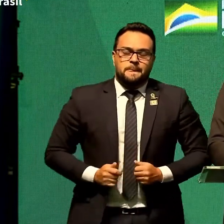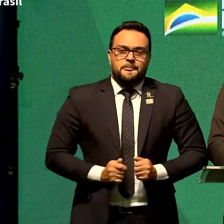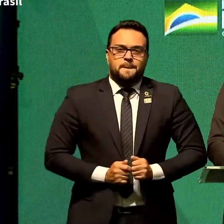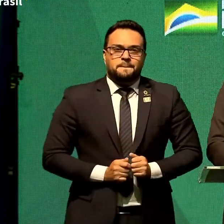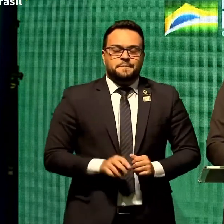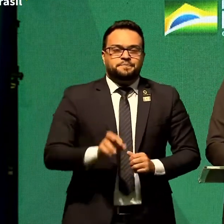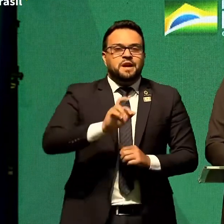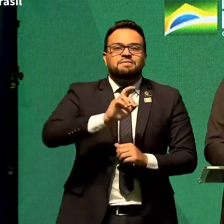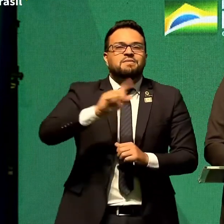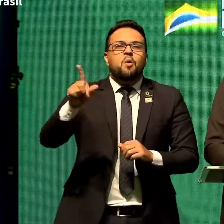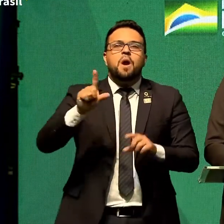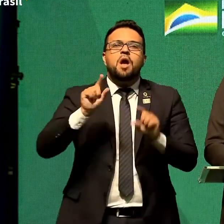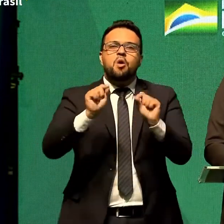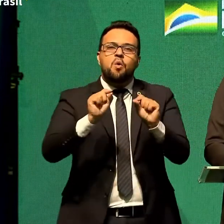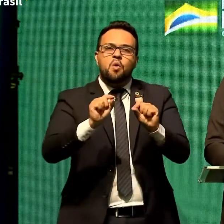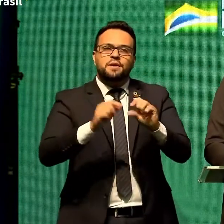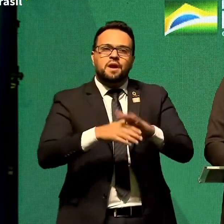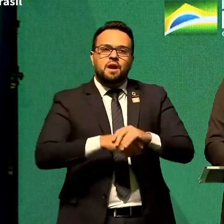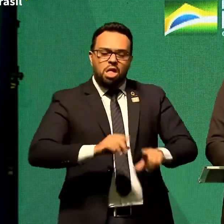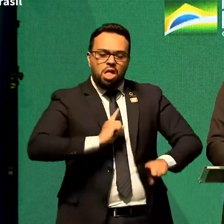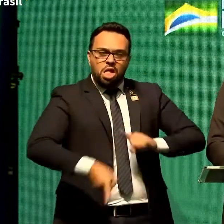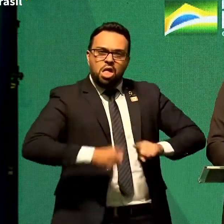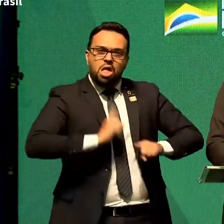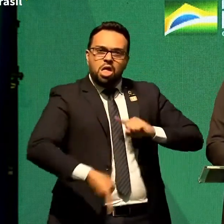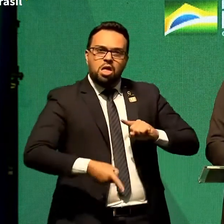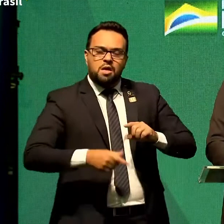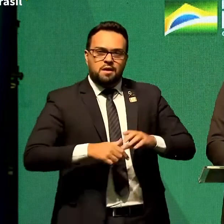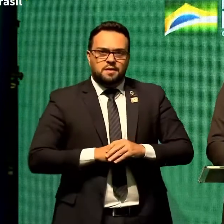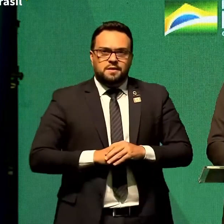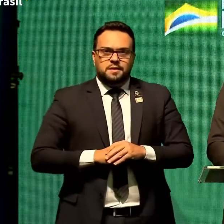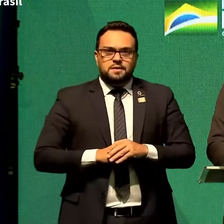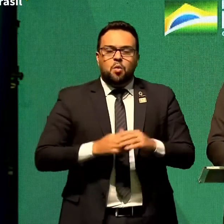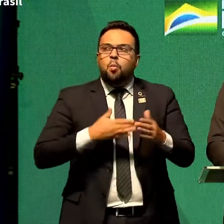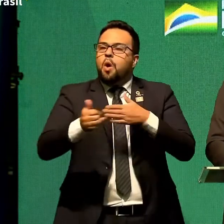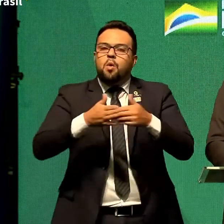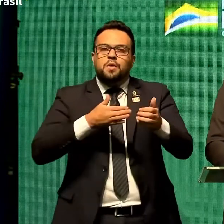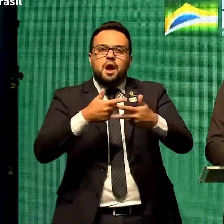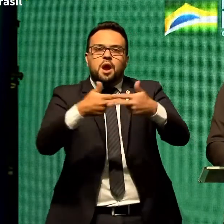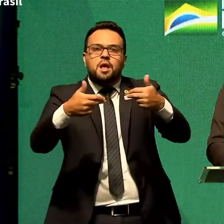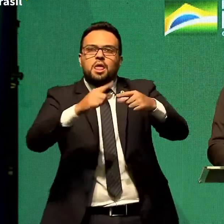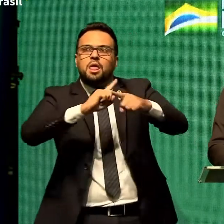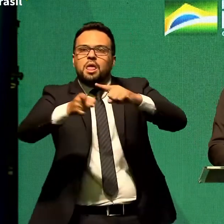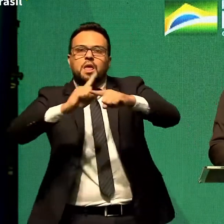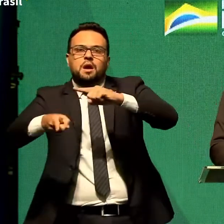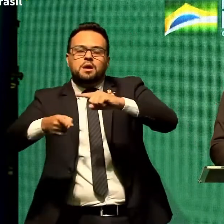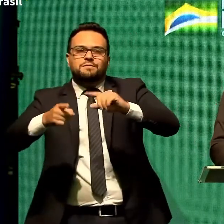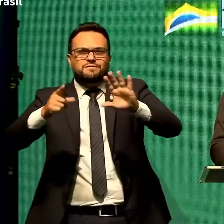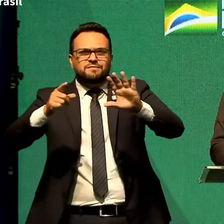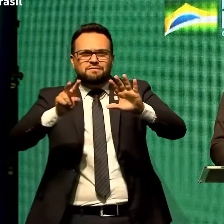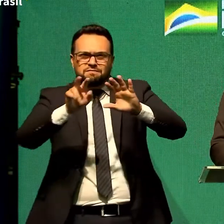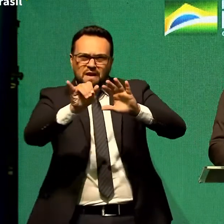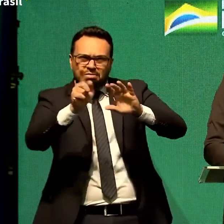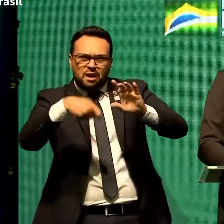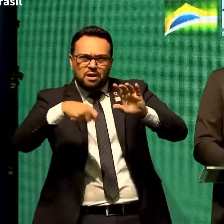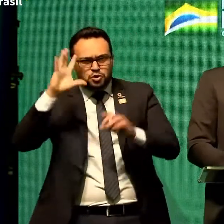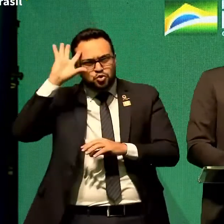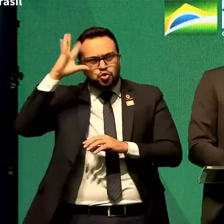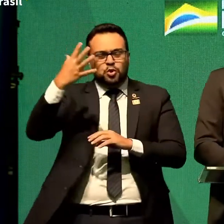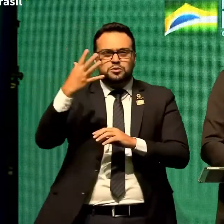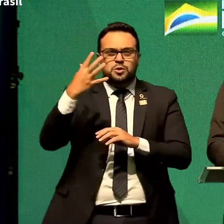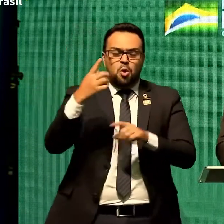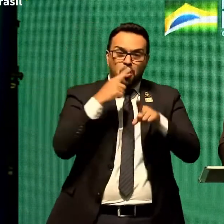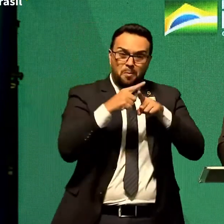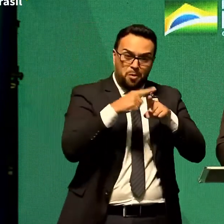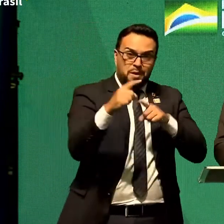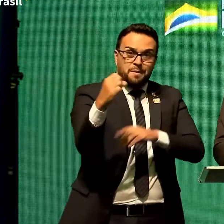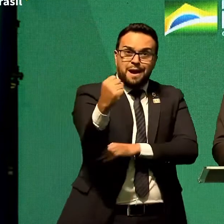Não é tolhendo, censurando, seja lá o que for, que nós vamos achar uma solução para esse grave problema que nós